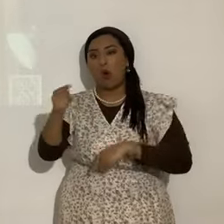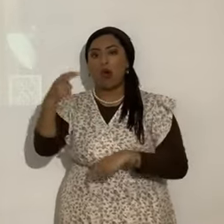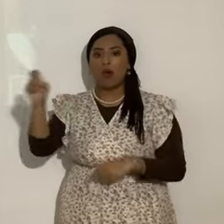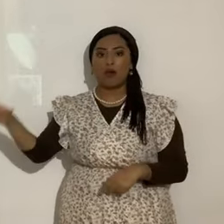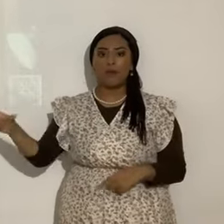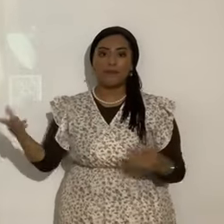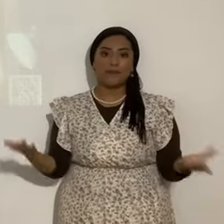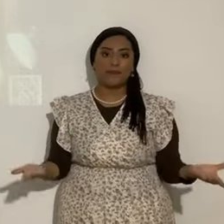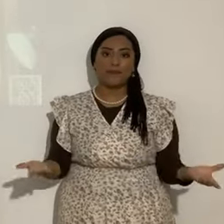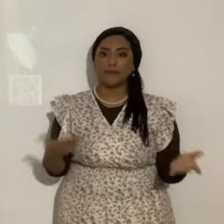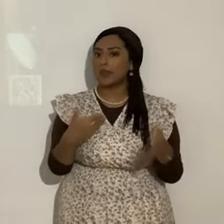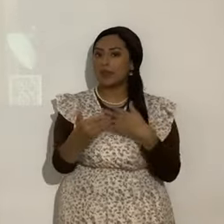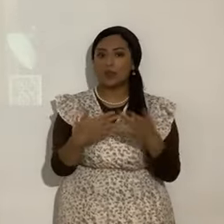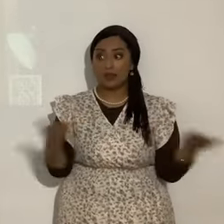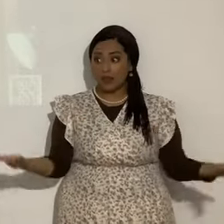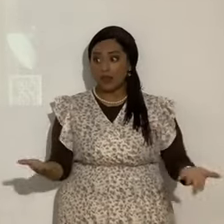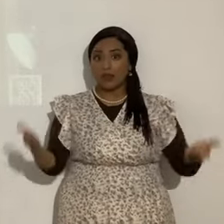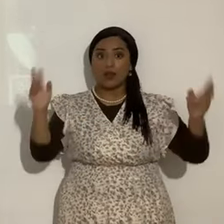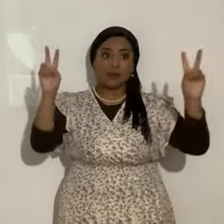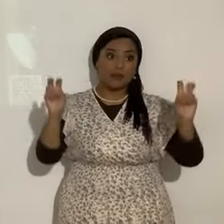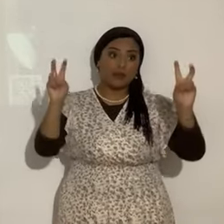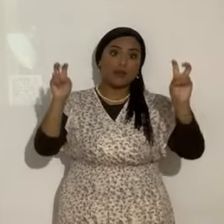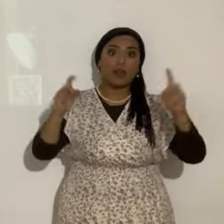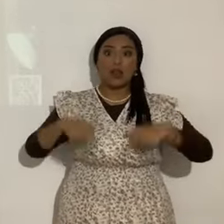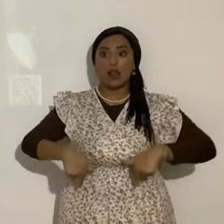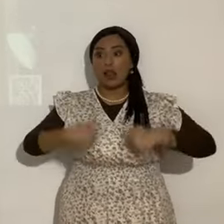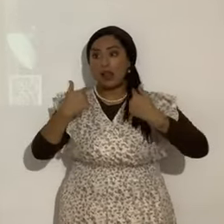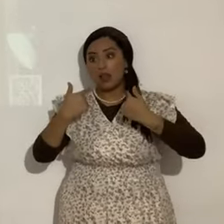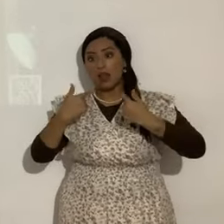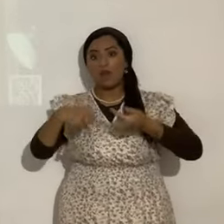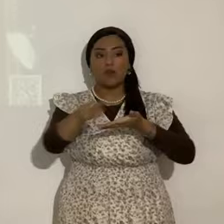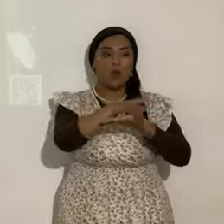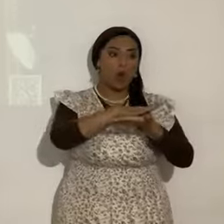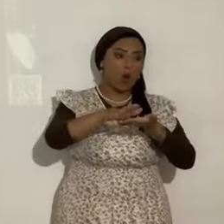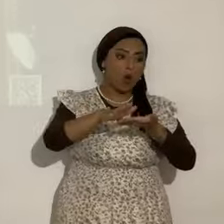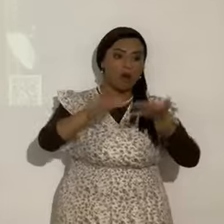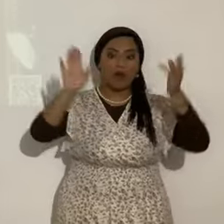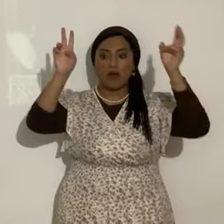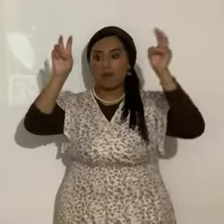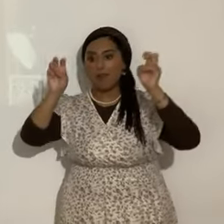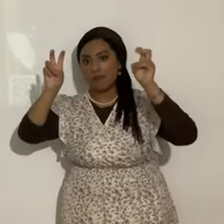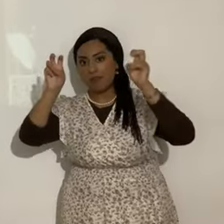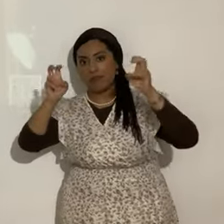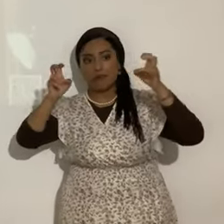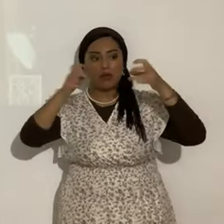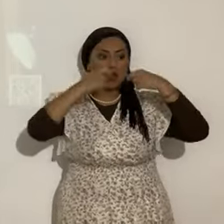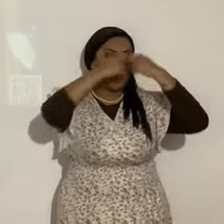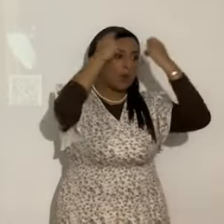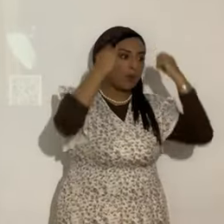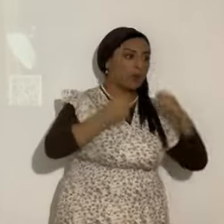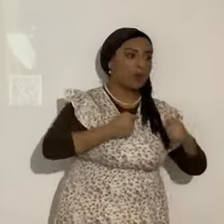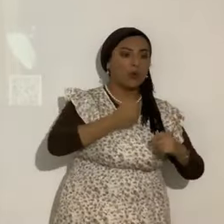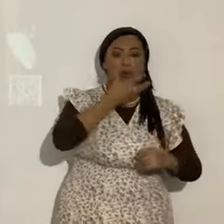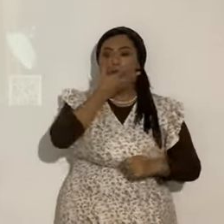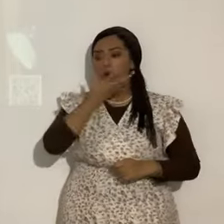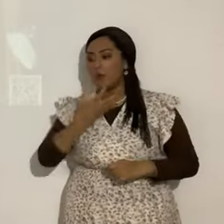Aunque aquí aparentemente se haya llevado una vida de mucha santidad. Mucho talit. Mucha barba. Etcétera. Etcétera.